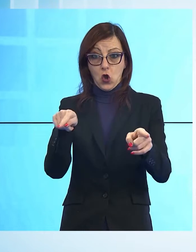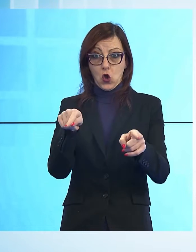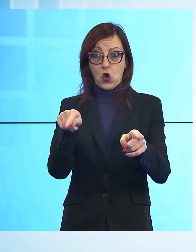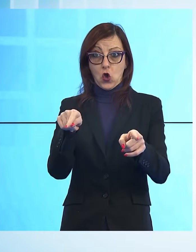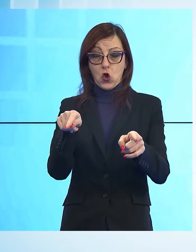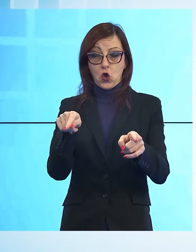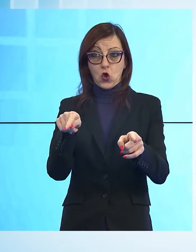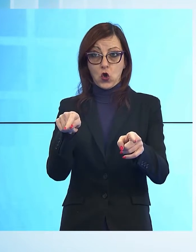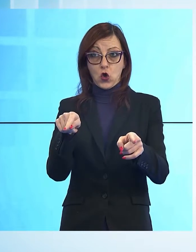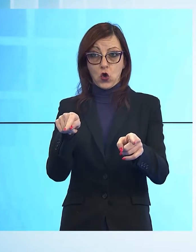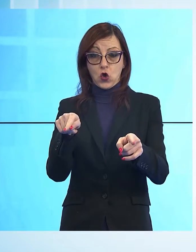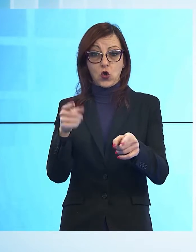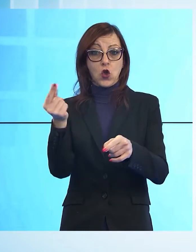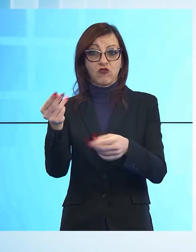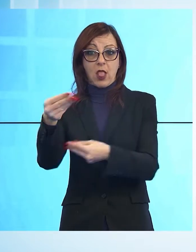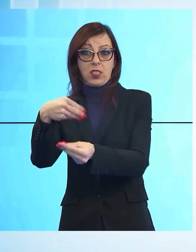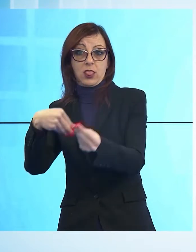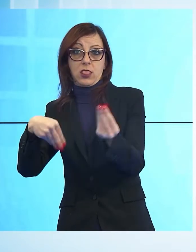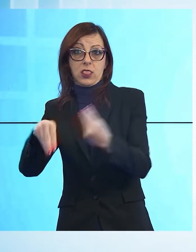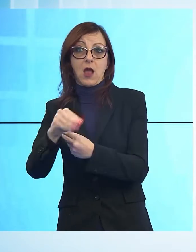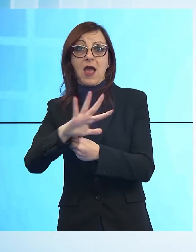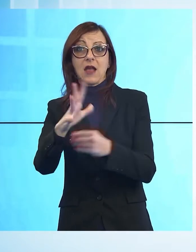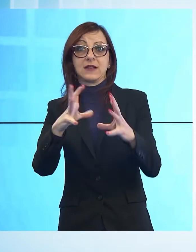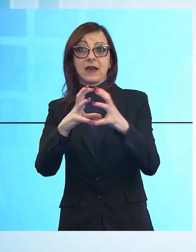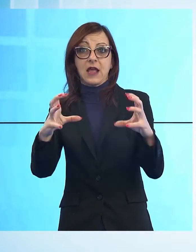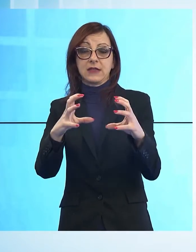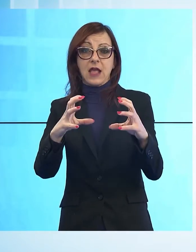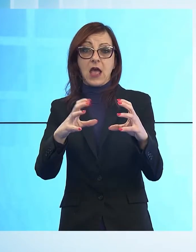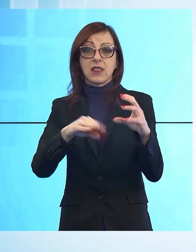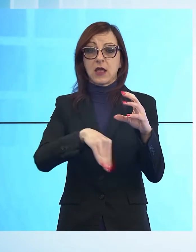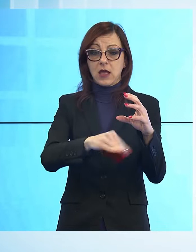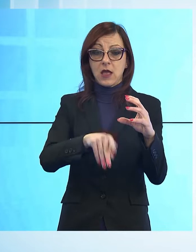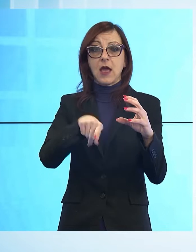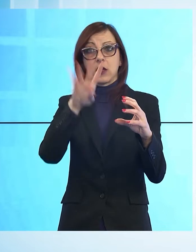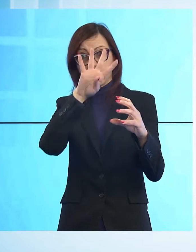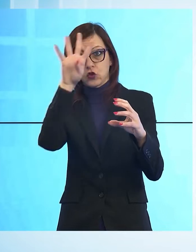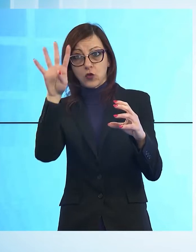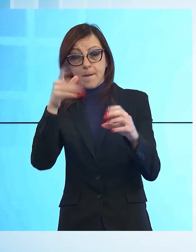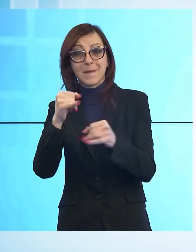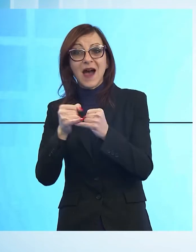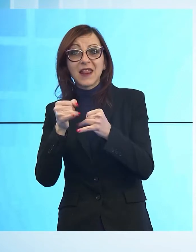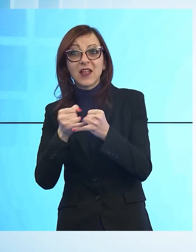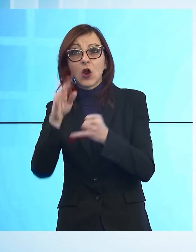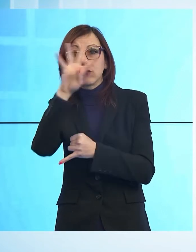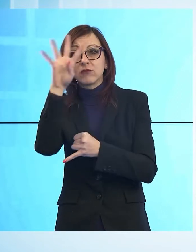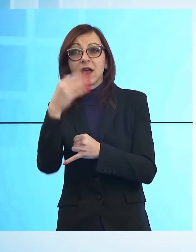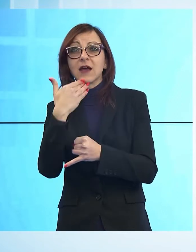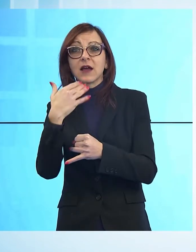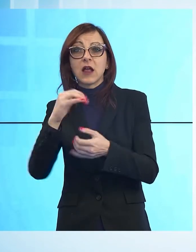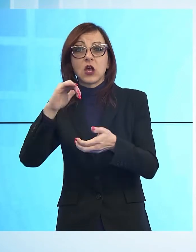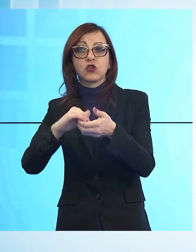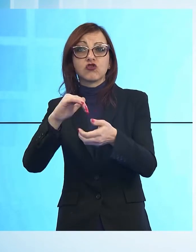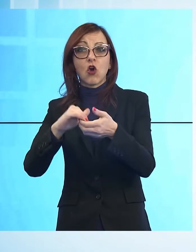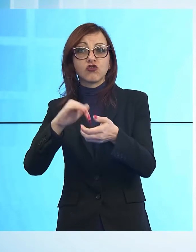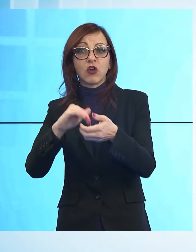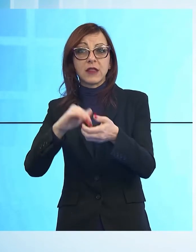di riciclare i proventi in aziende campane e toscane e in particolare in Toscana attraverso una società immobiliare con